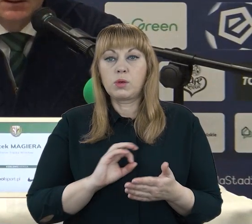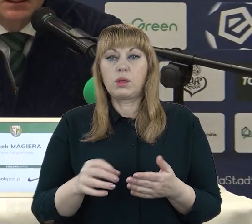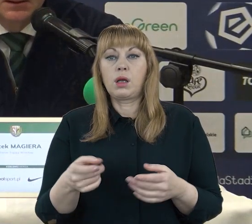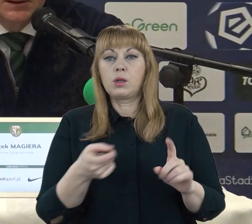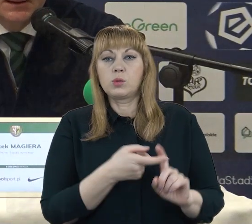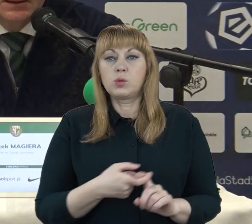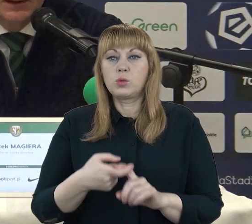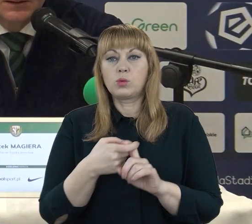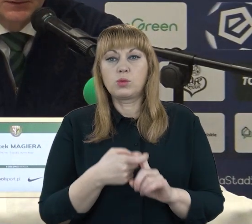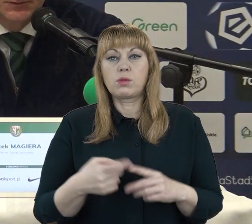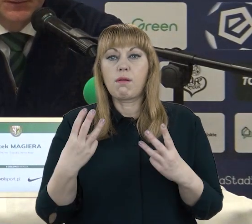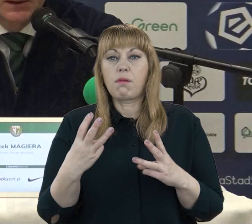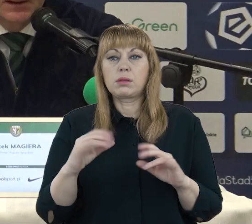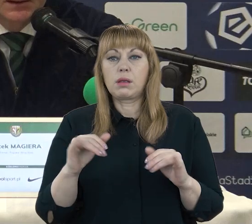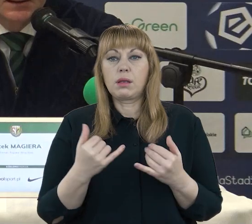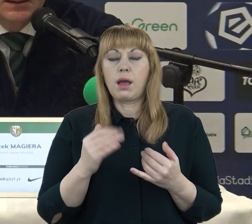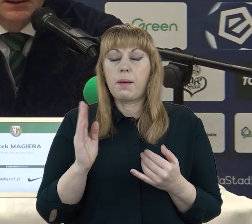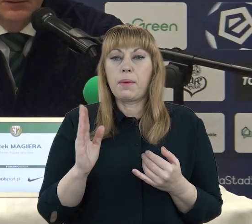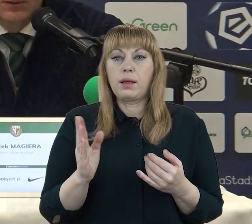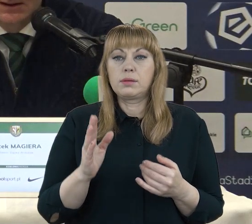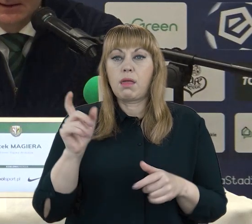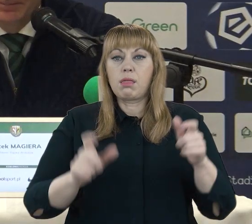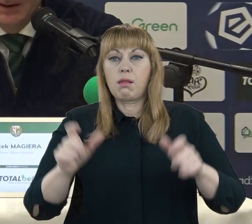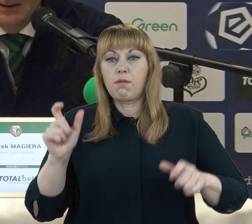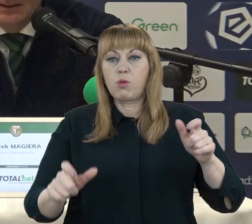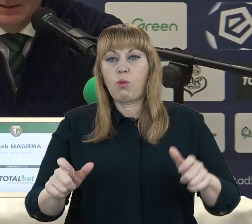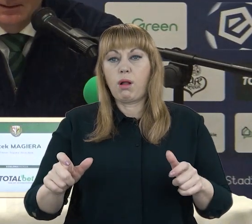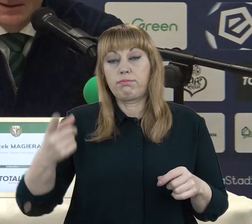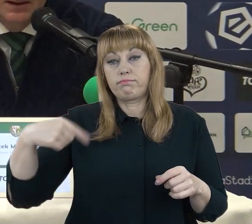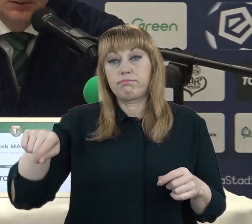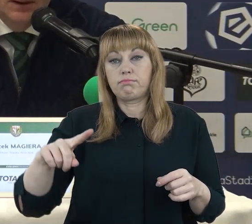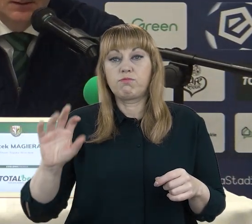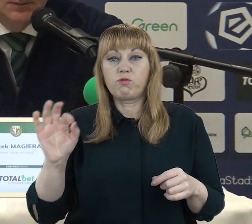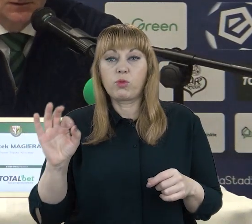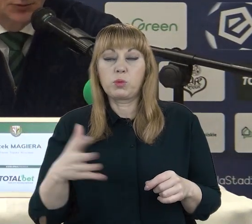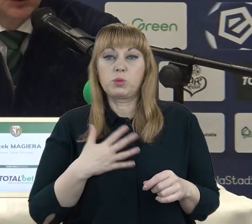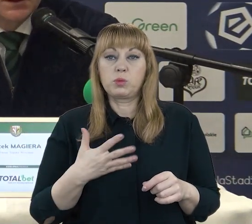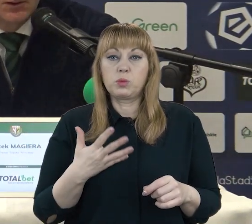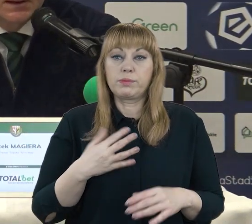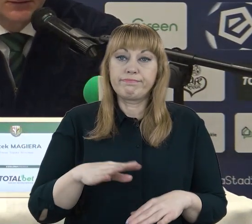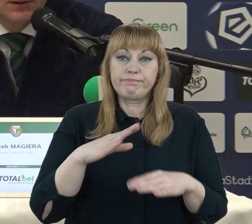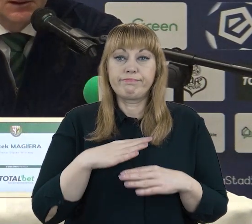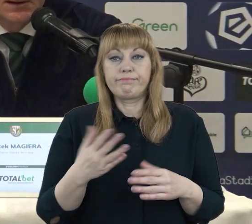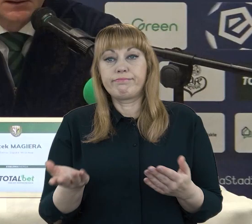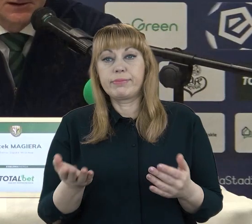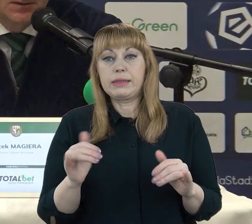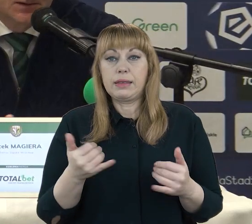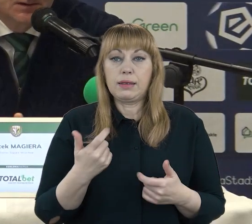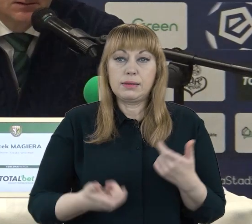Najistotniejsze jest teraz, w jaki sposób każdy indywidualnie zareaguje na tą trudną sytuację, w której się znaleźliśmy, bo to,